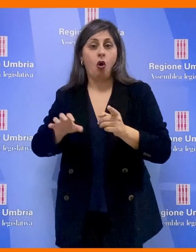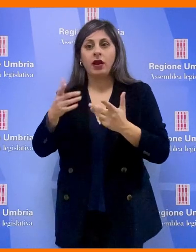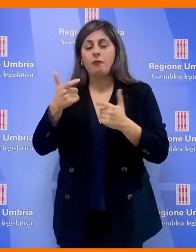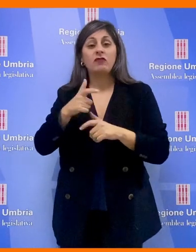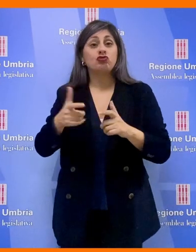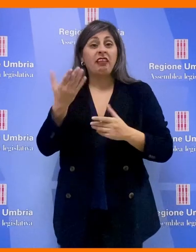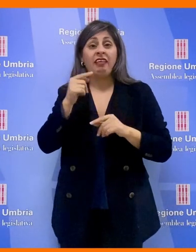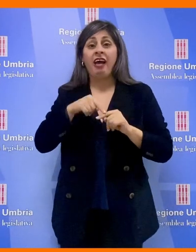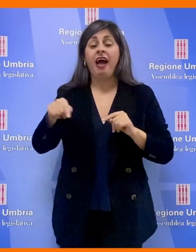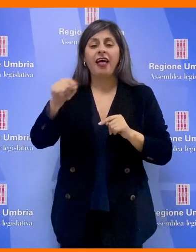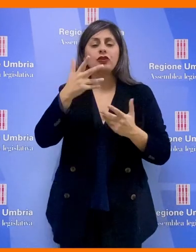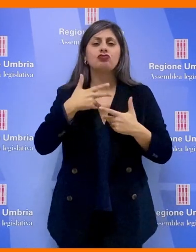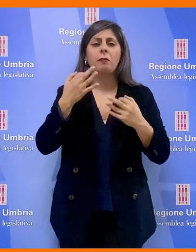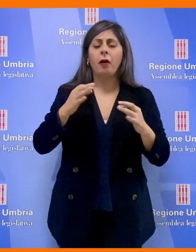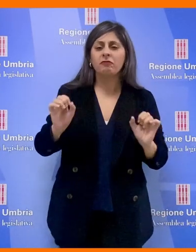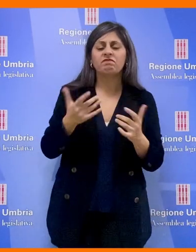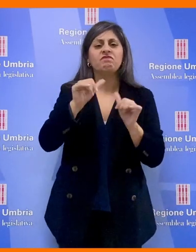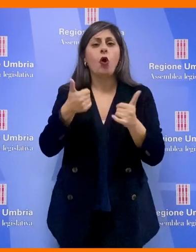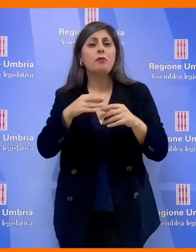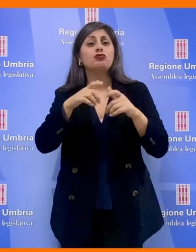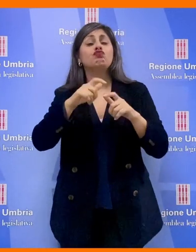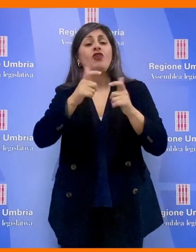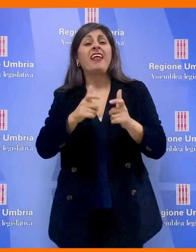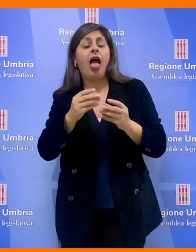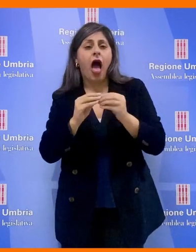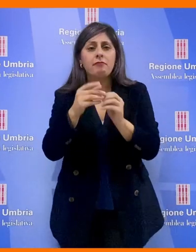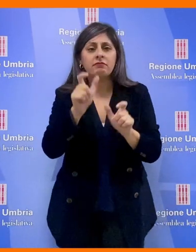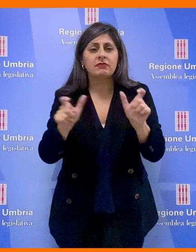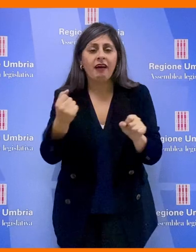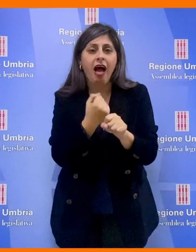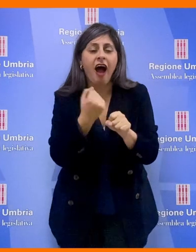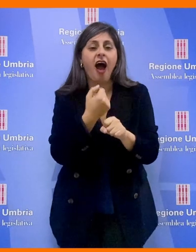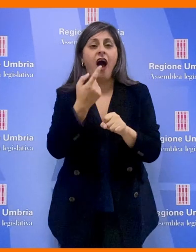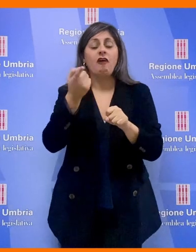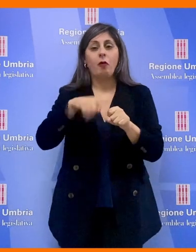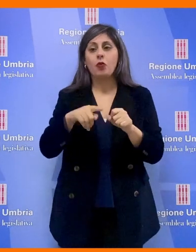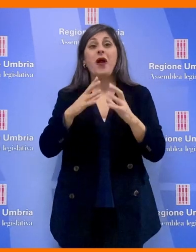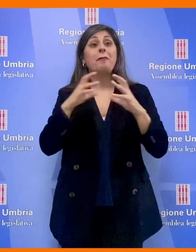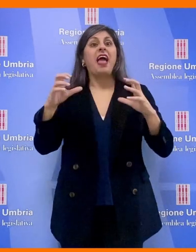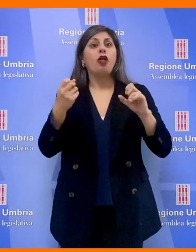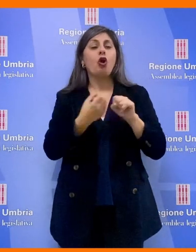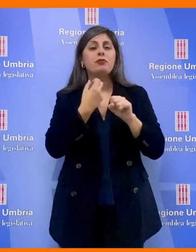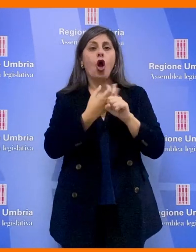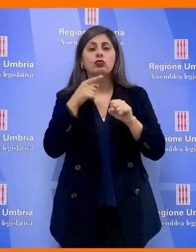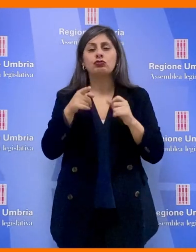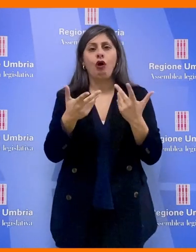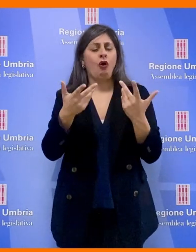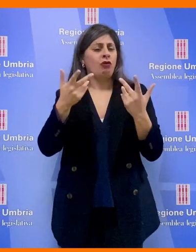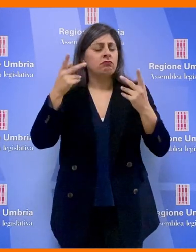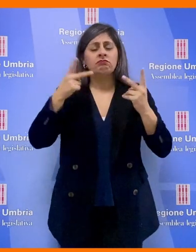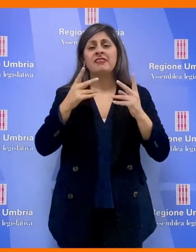città che hanno espressioni di ceramisti, di anche impianti di produzione vera e propria